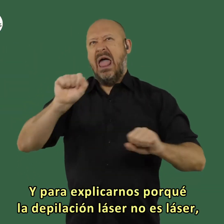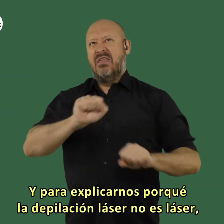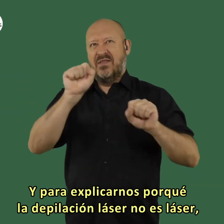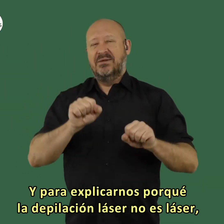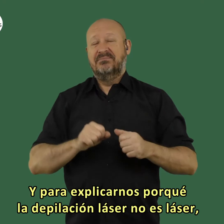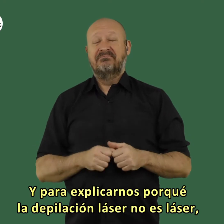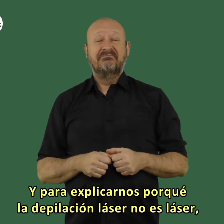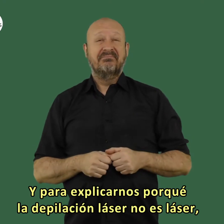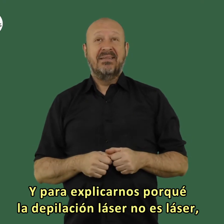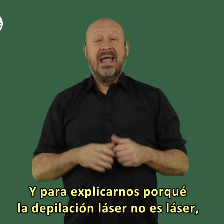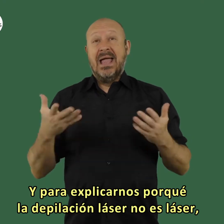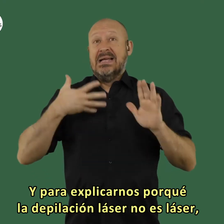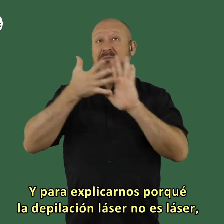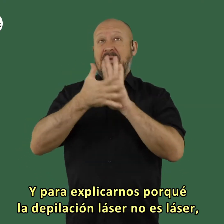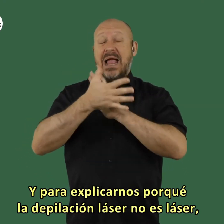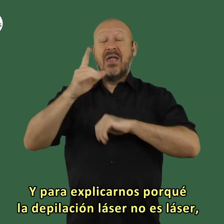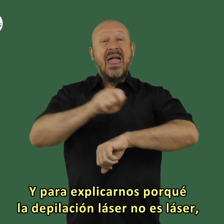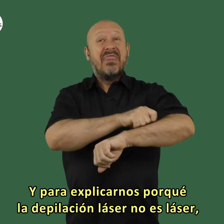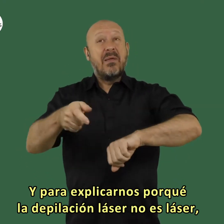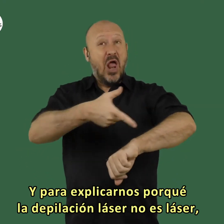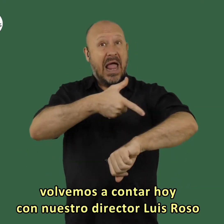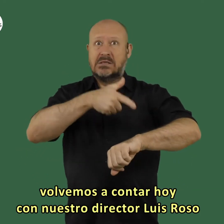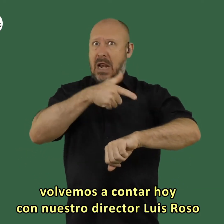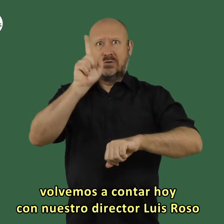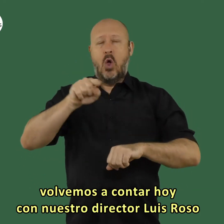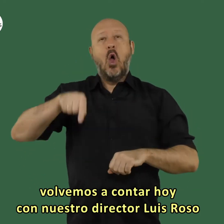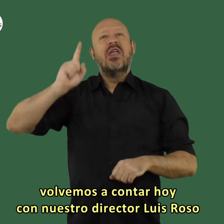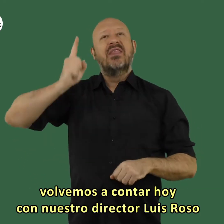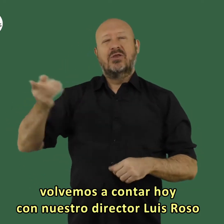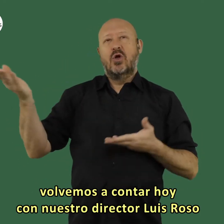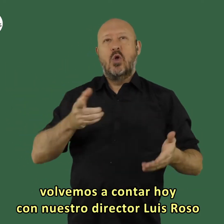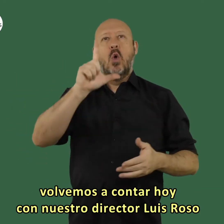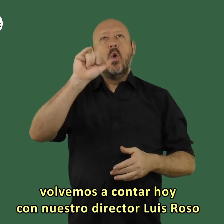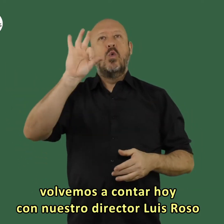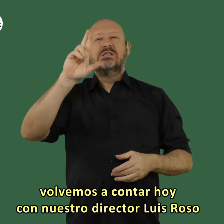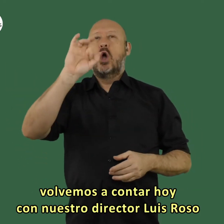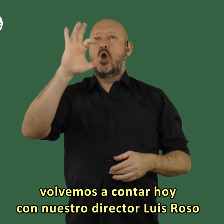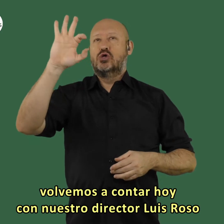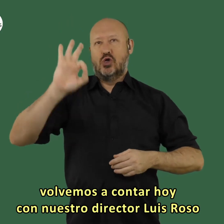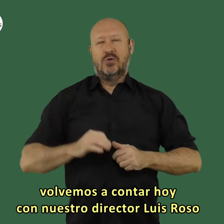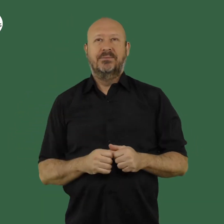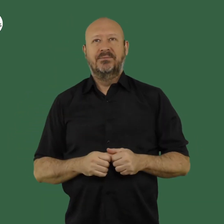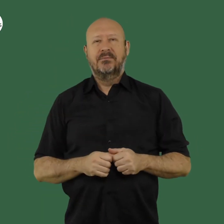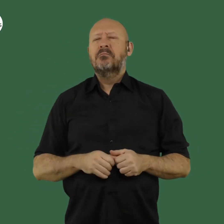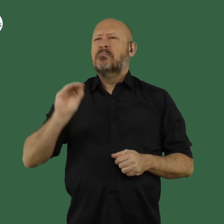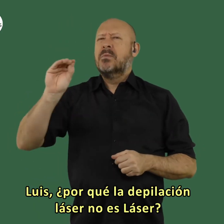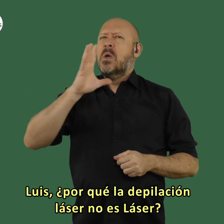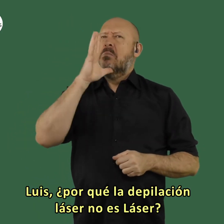y para explicarnos por qué la depilación láser no es láser volvemos a contar hoy con nuestro director luis roso